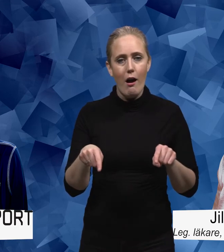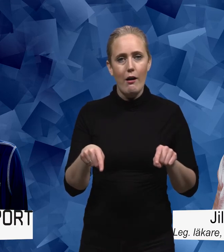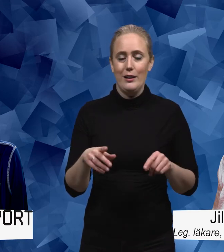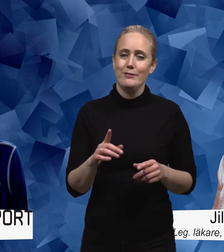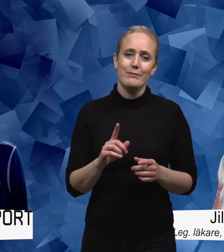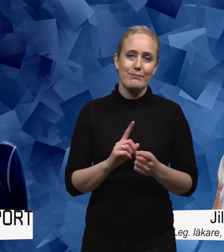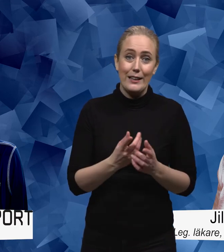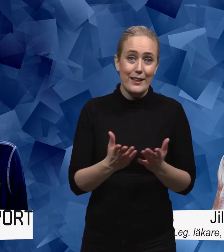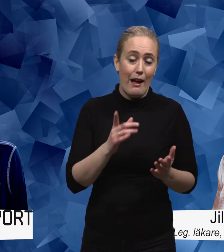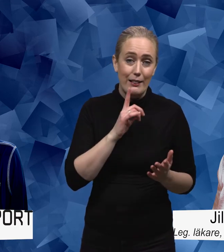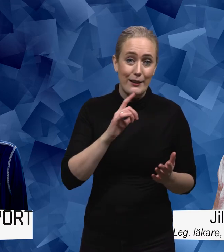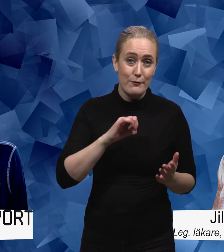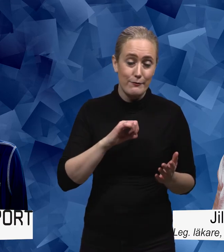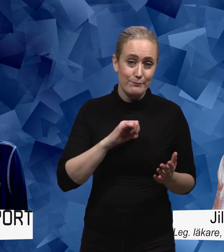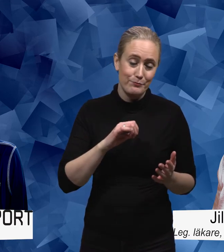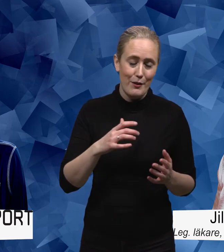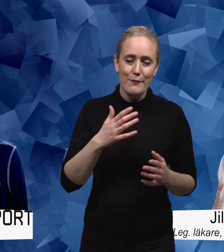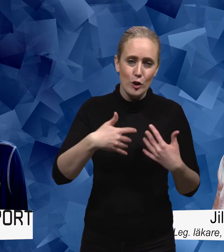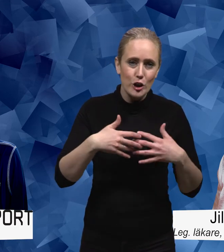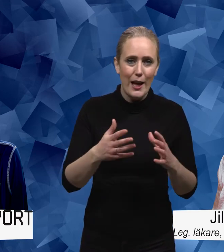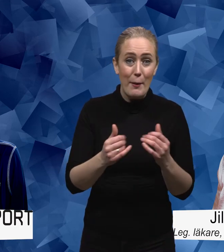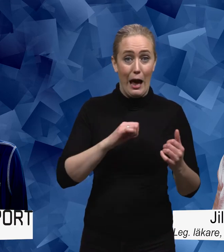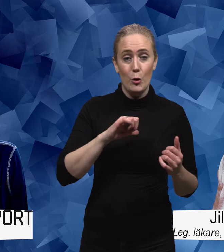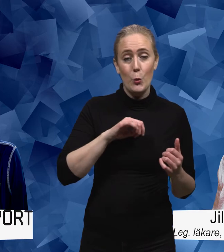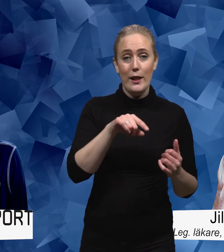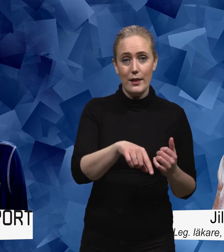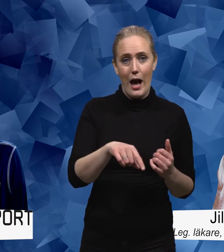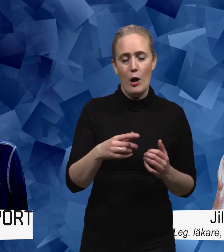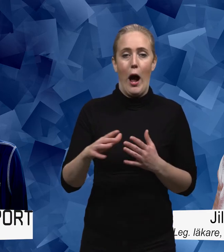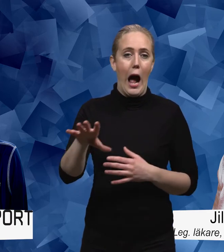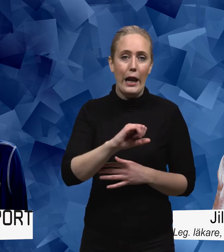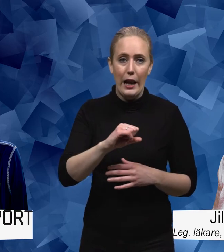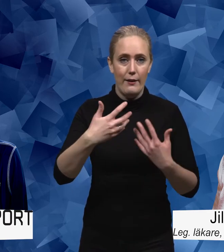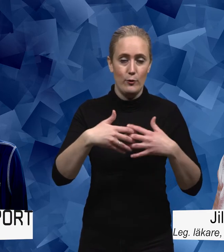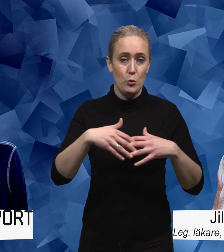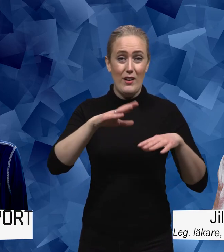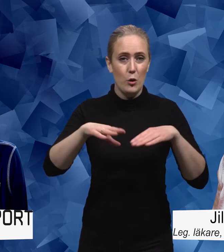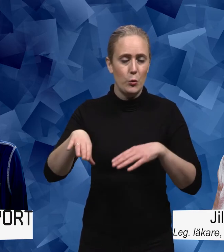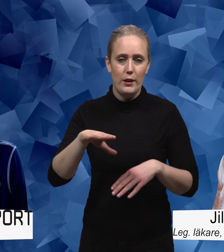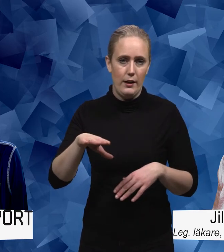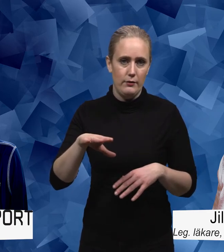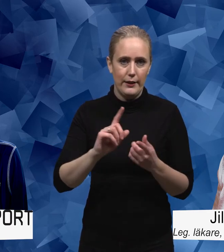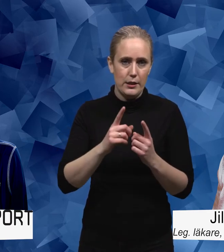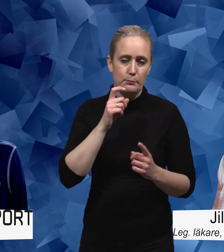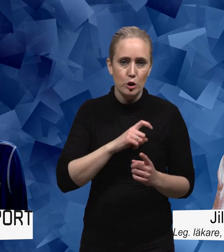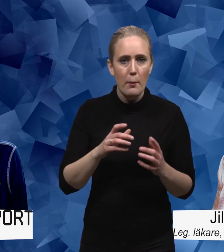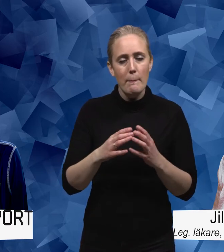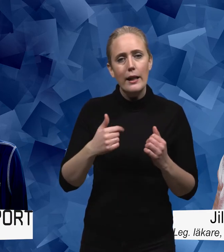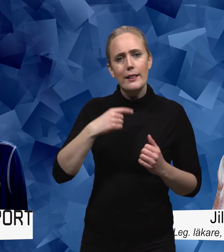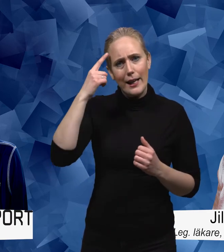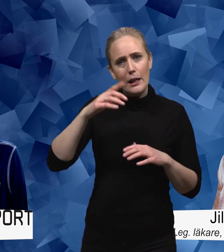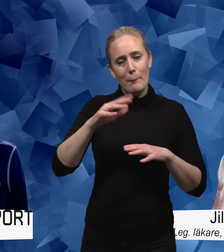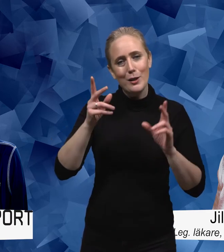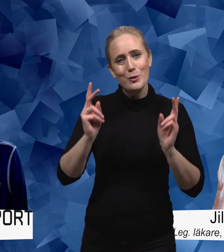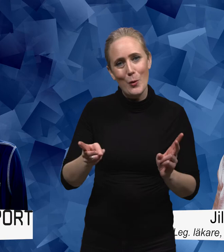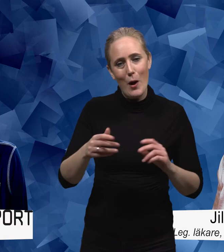funkar i alla lägen med alla funktionsvariationer det gör det förstås inte men att tänka så i högre utsträckning och då